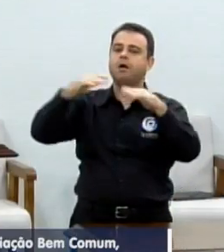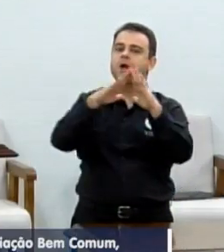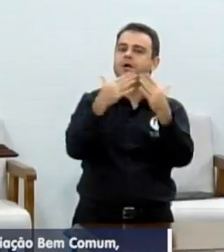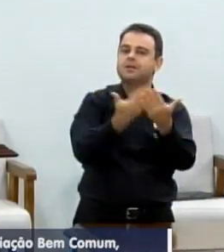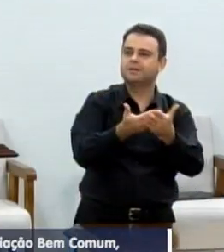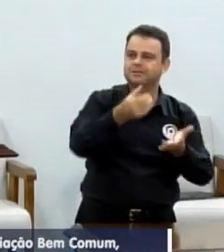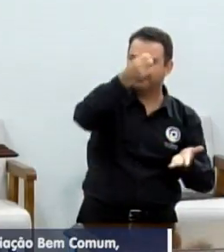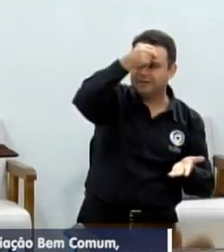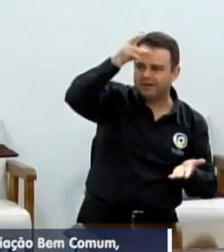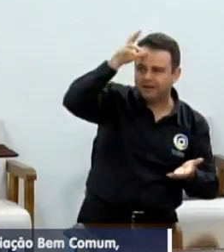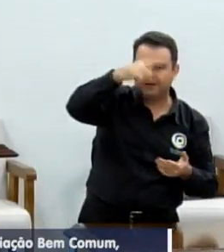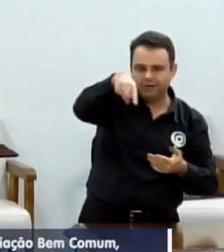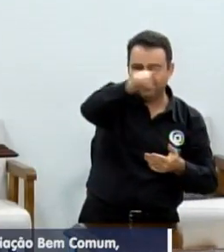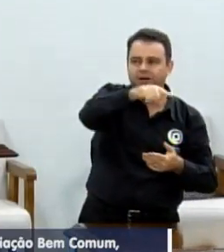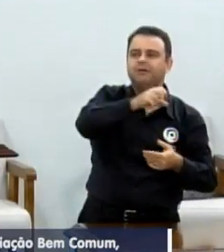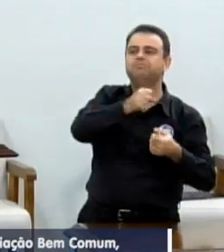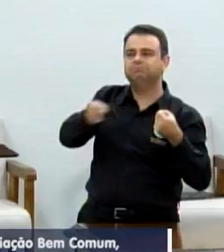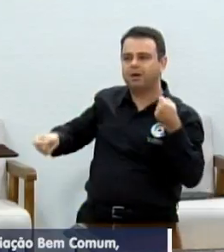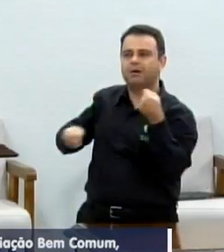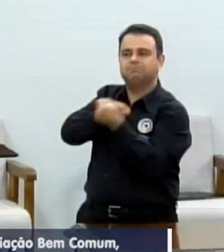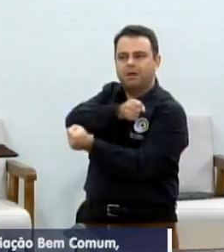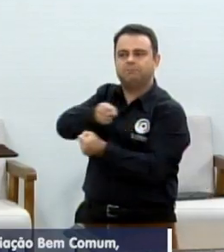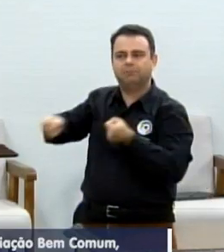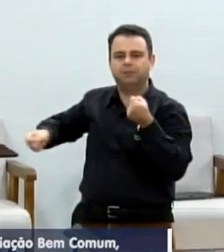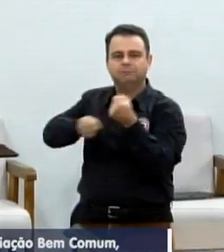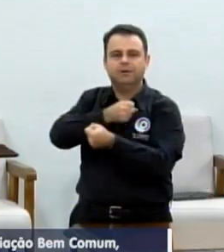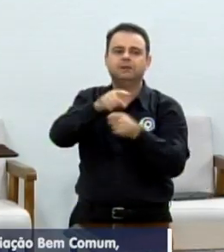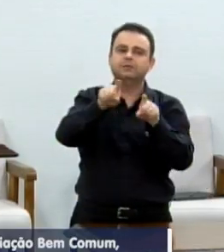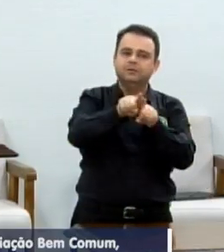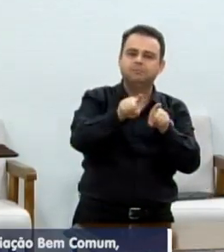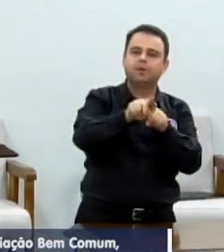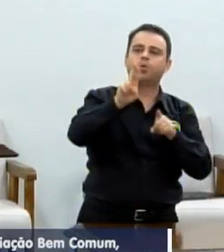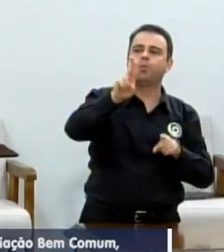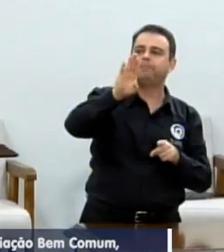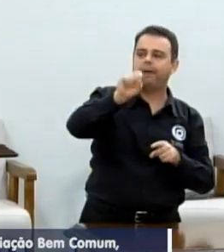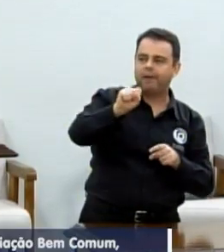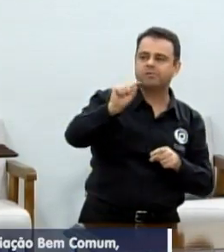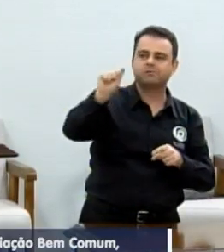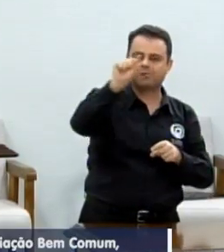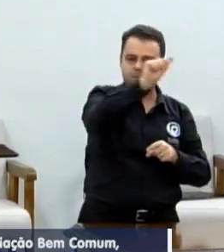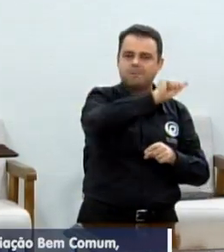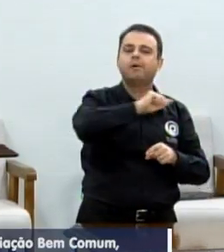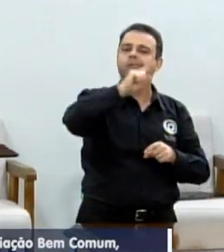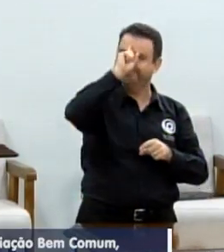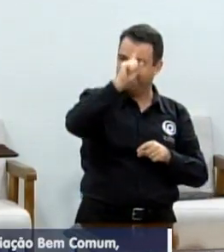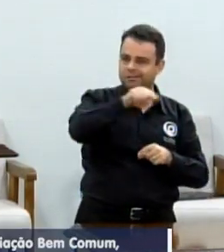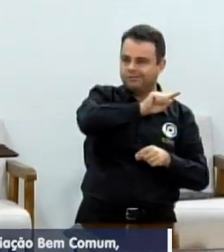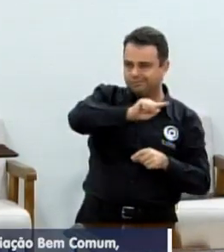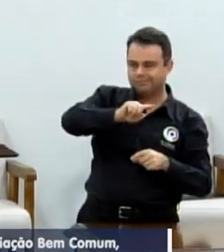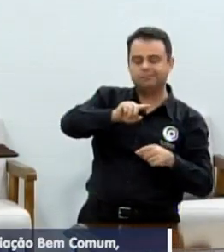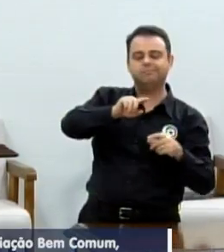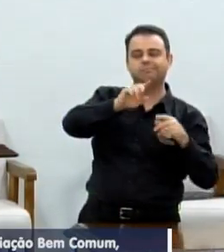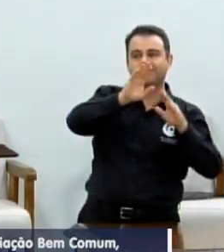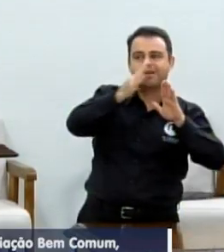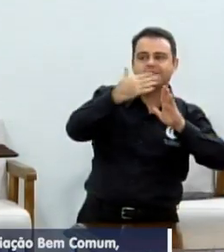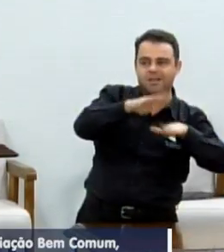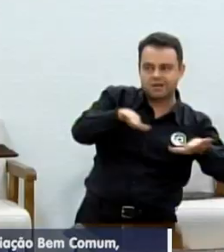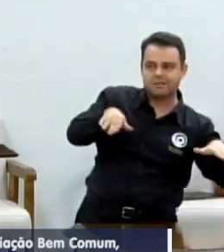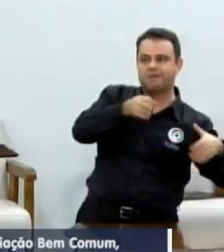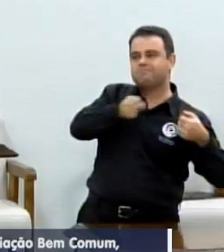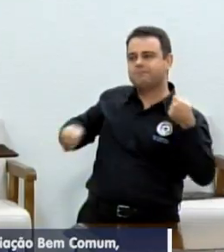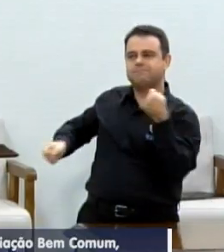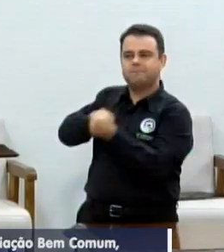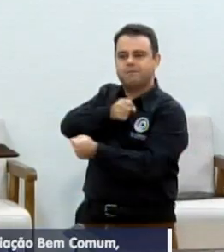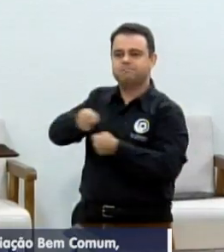encaminhadas por algumas UBS para participar do trabalho no Aconchego de Saber, com